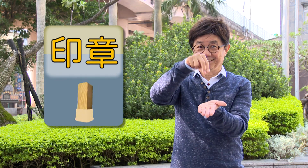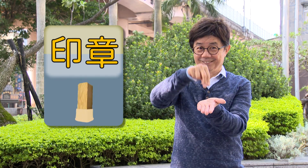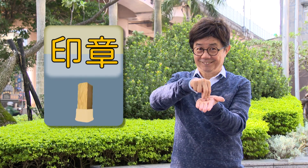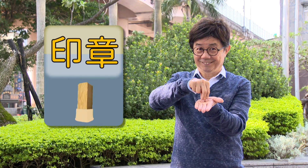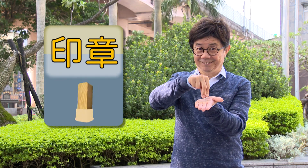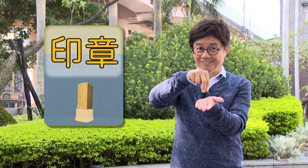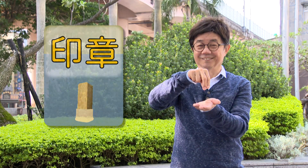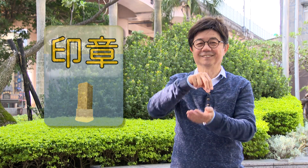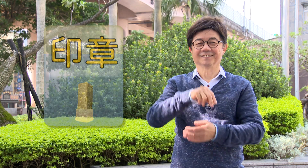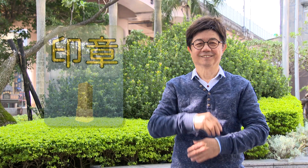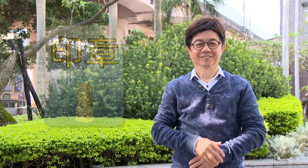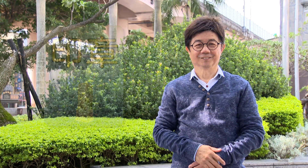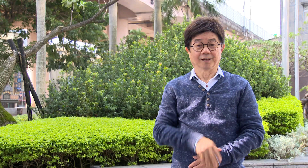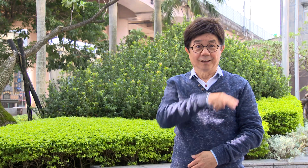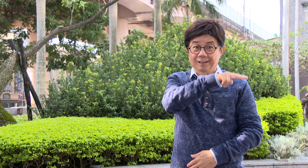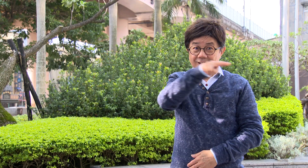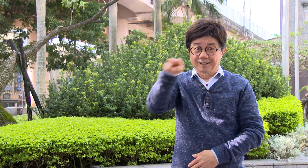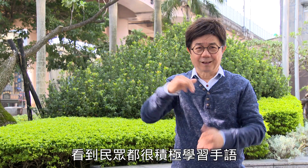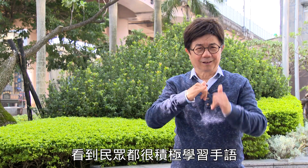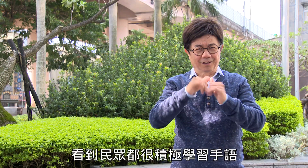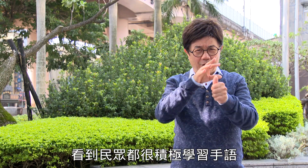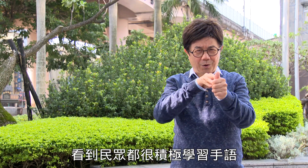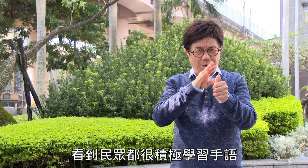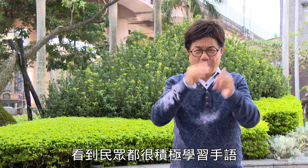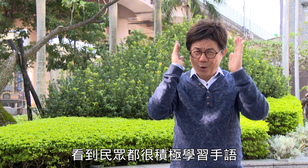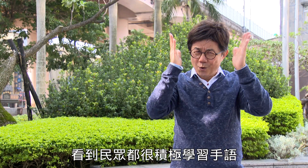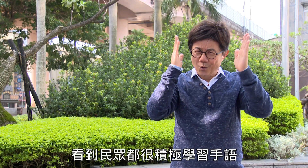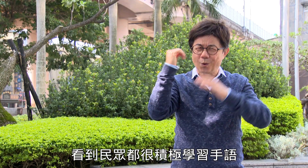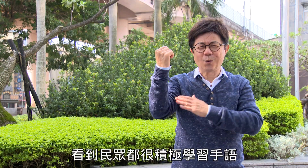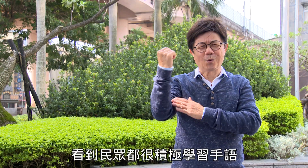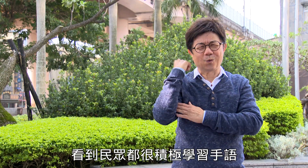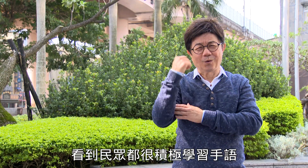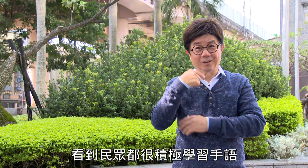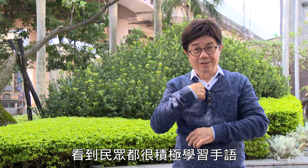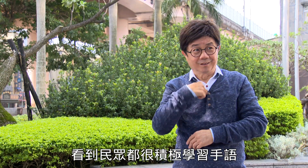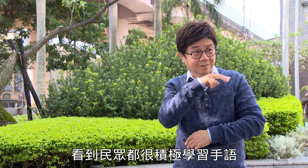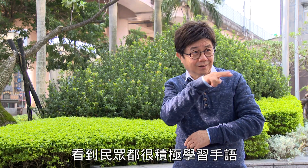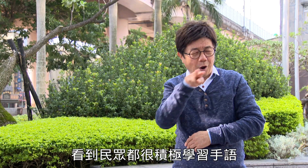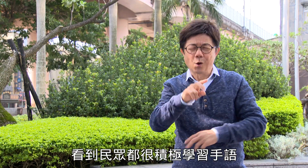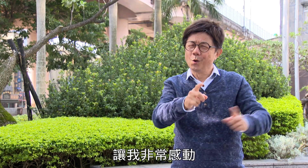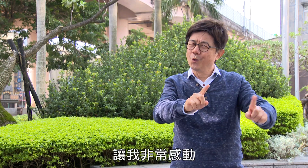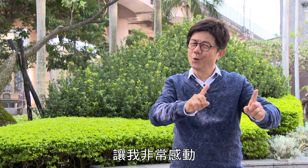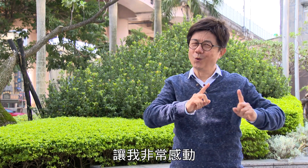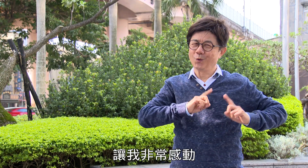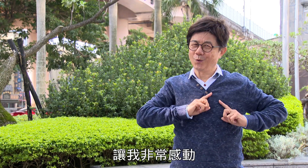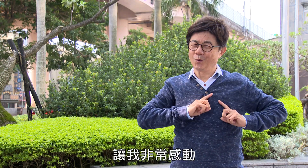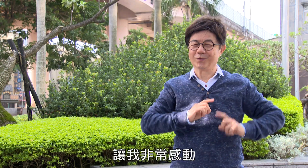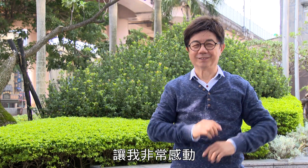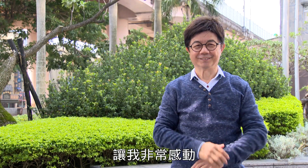印章看到民众都很积极学习手语啊让我非常感动